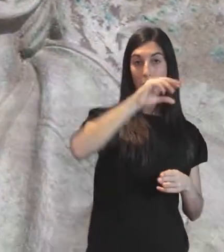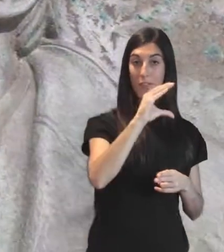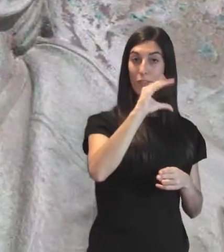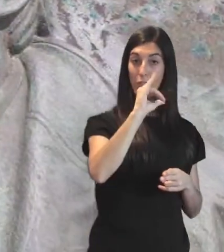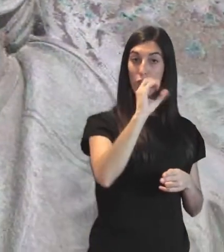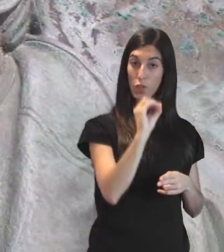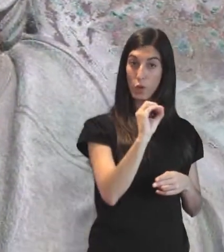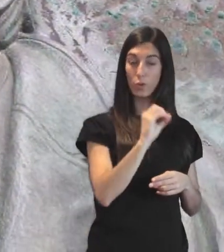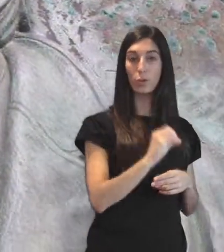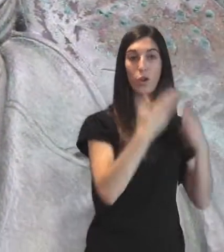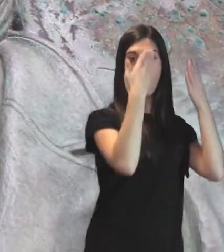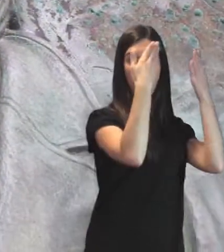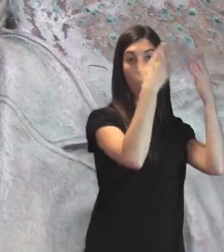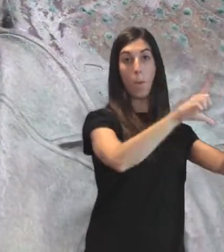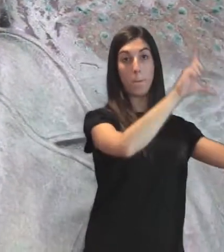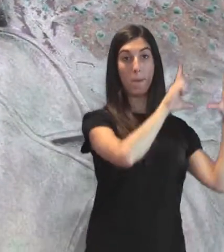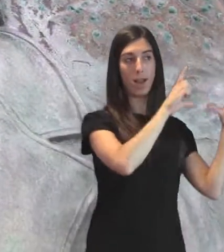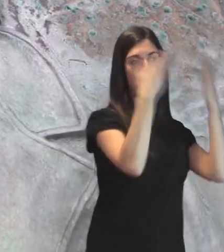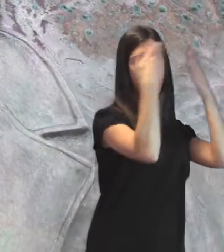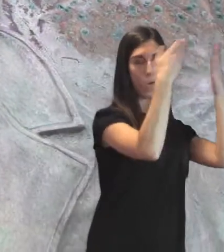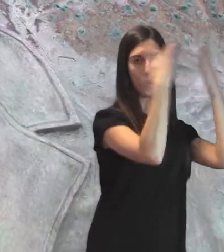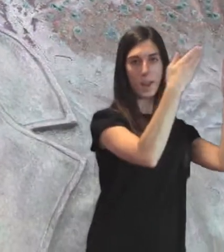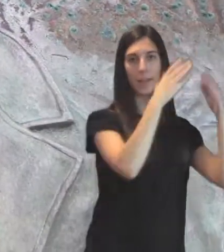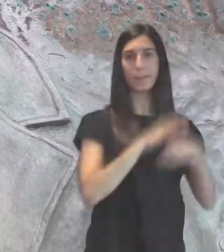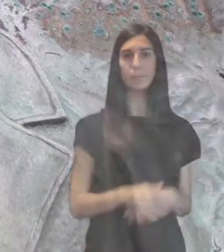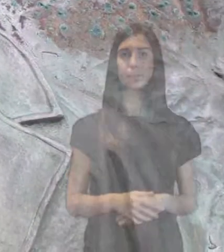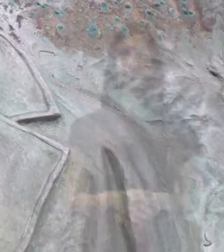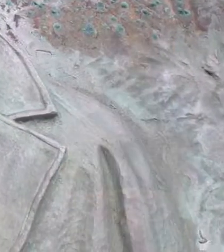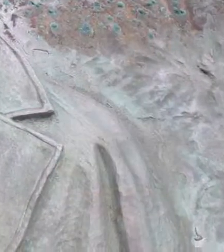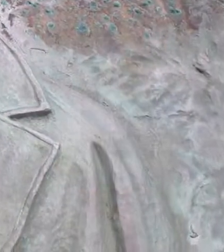¡Gracias! ¡Gracias!